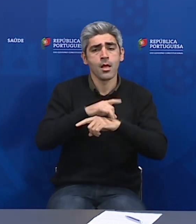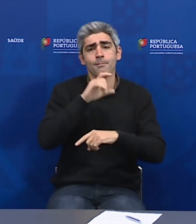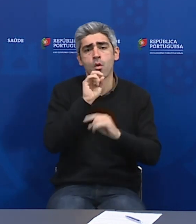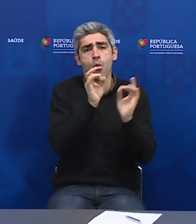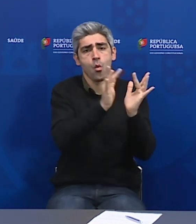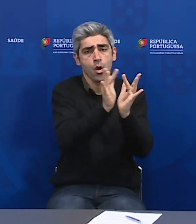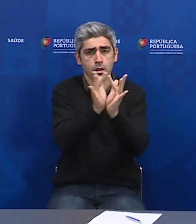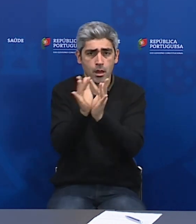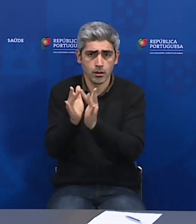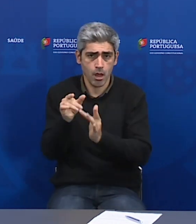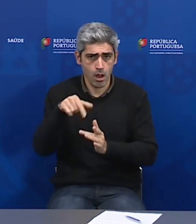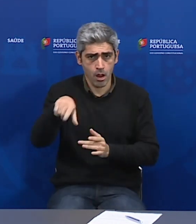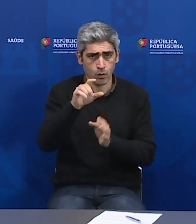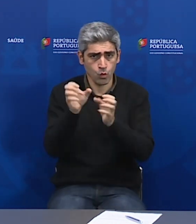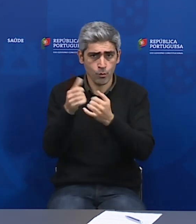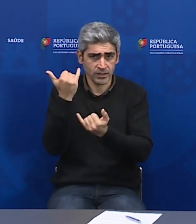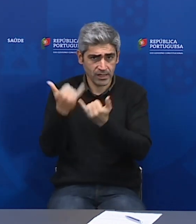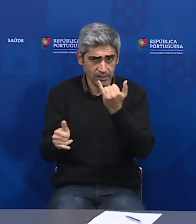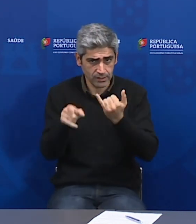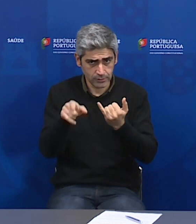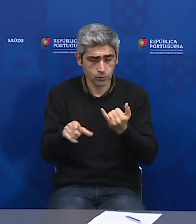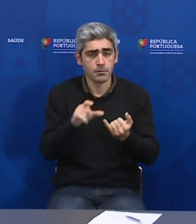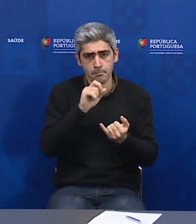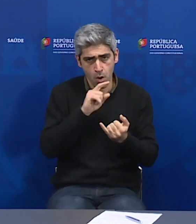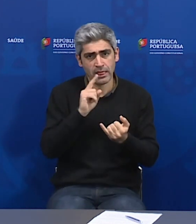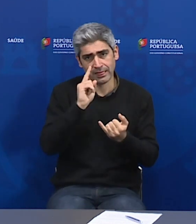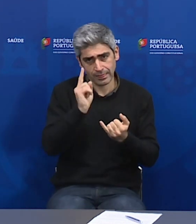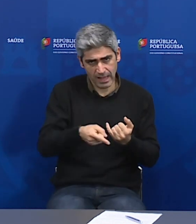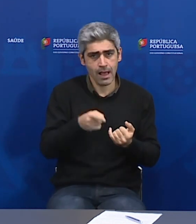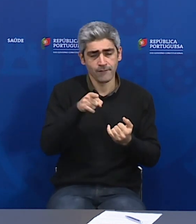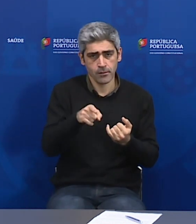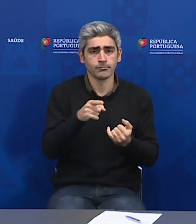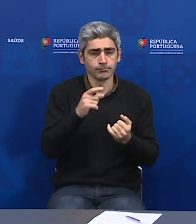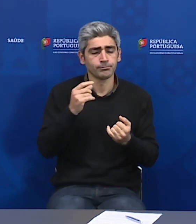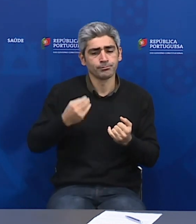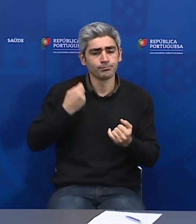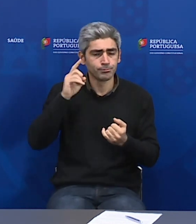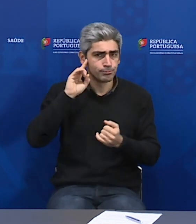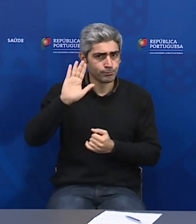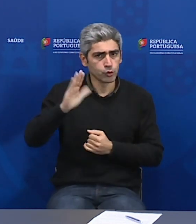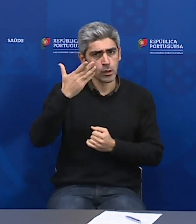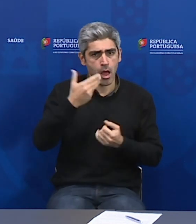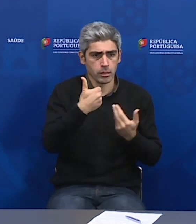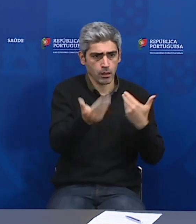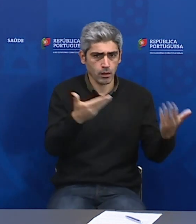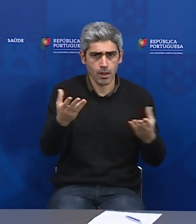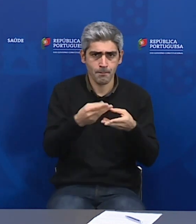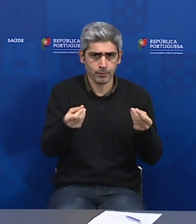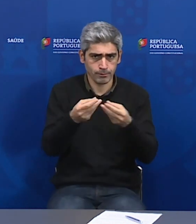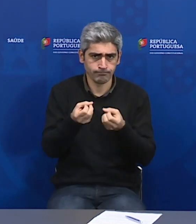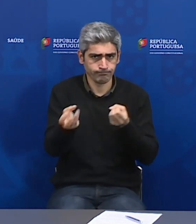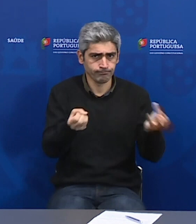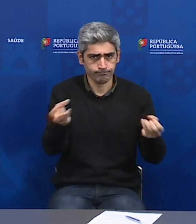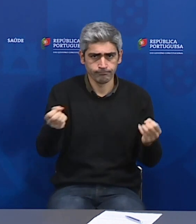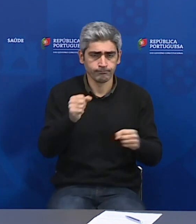contactar com estes grupos de risco, poderá e deverá haver uma prioridade na distribuição destes equipamentos de